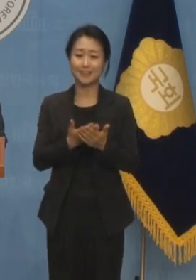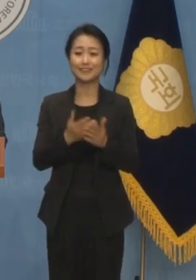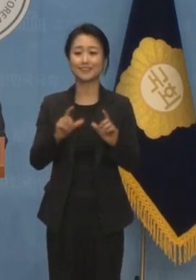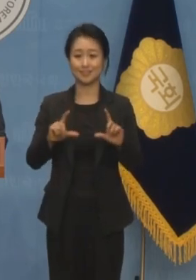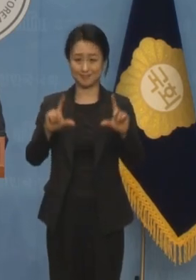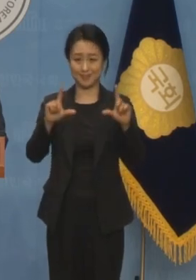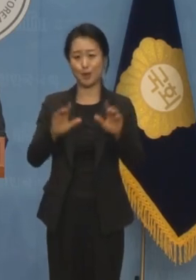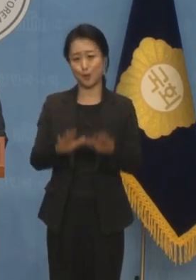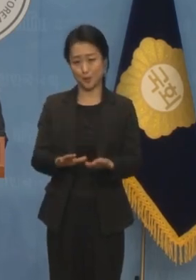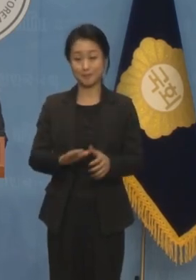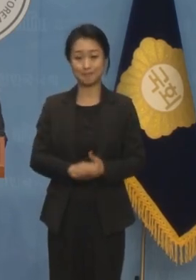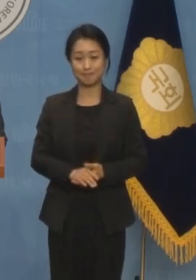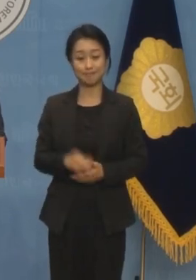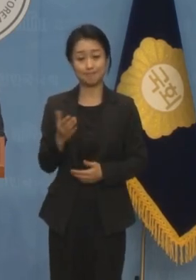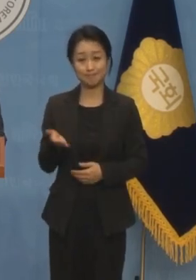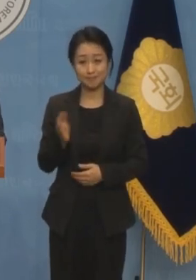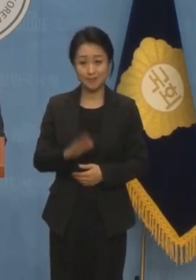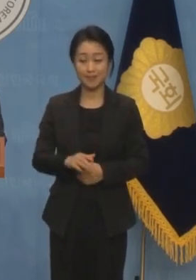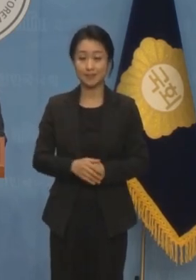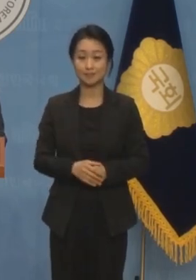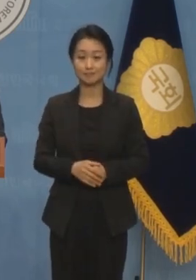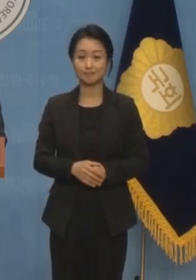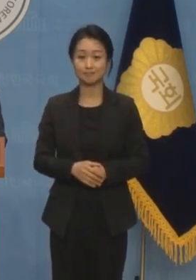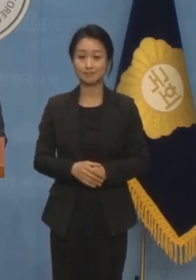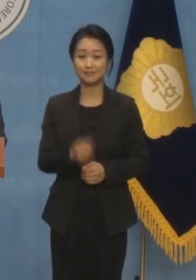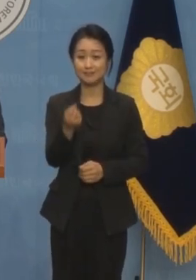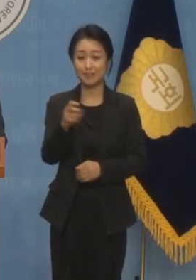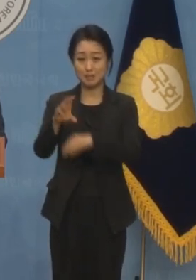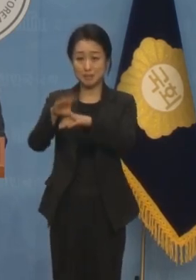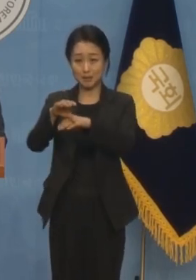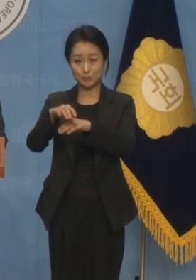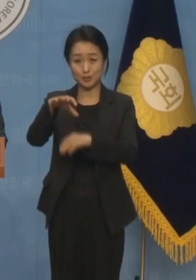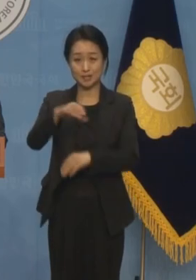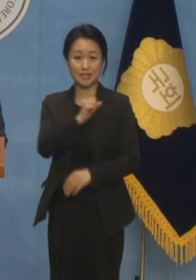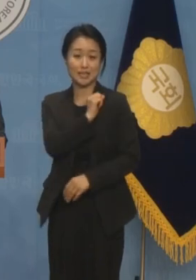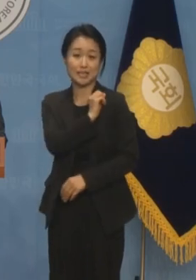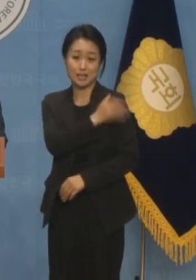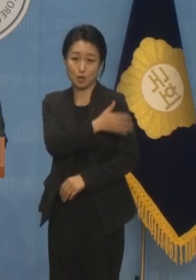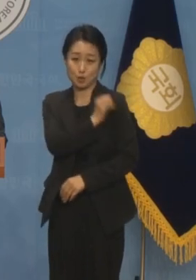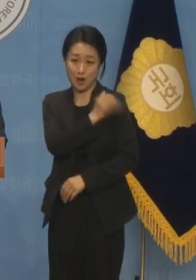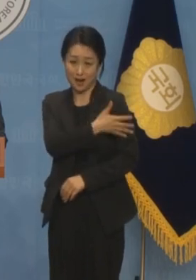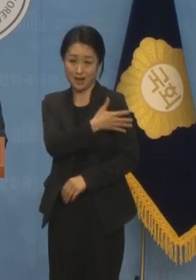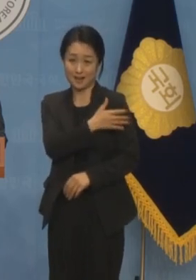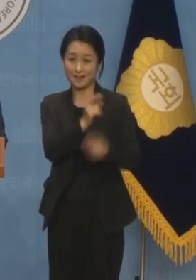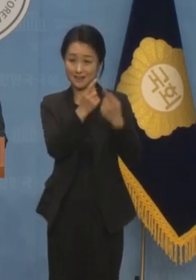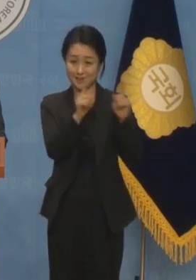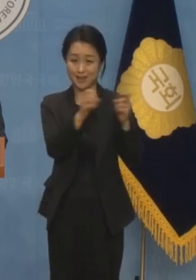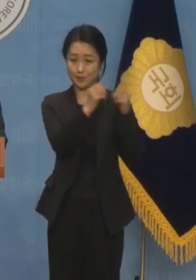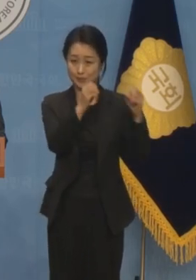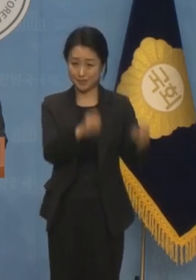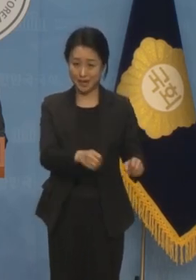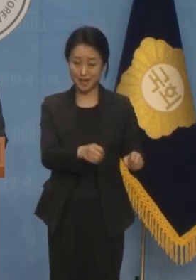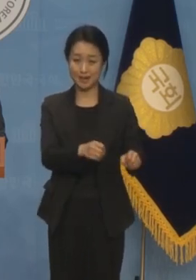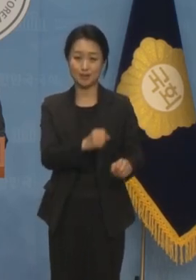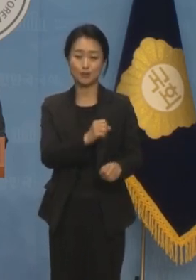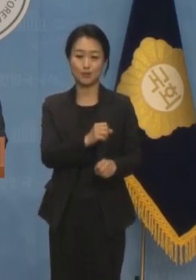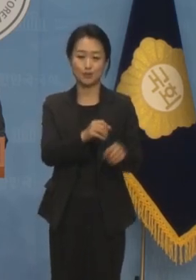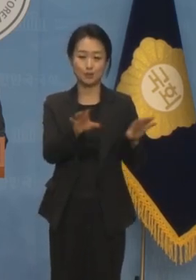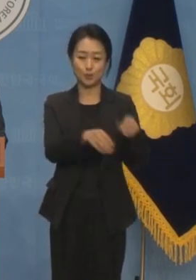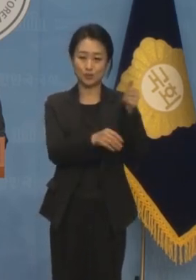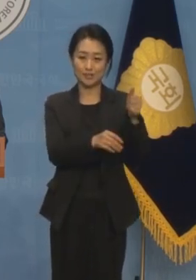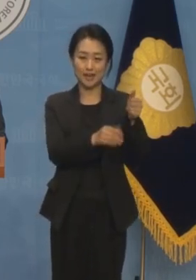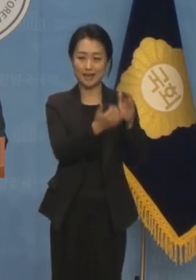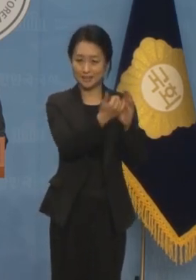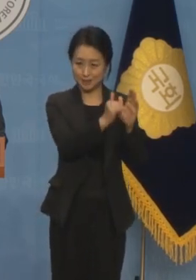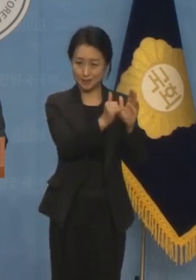그러나 언론을 통해 이와 학당과 김알란 전 총장 유족, 이와를